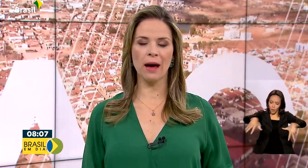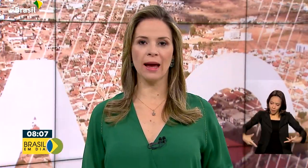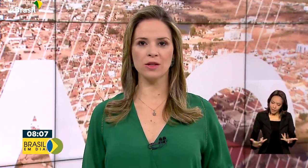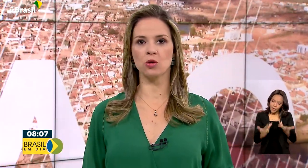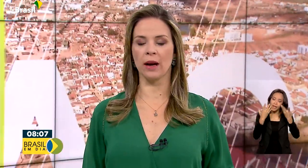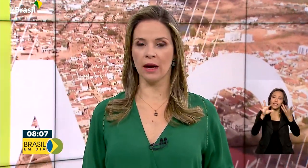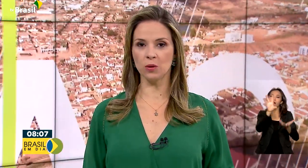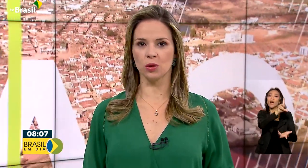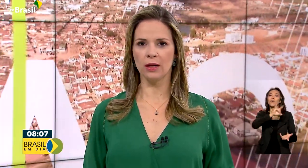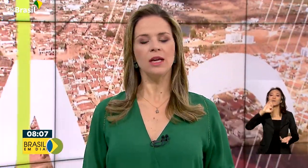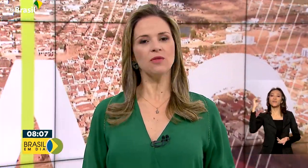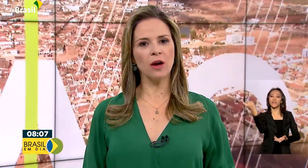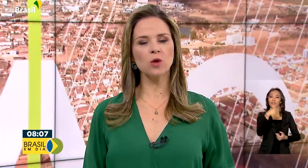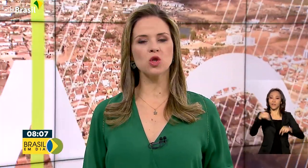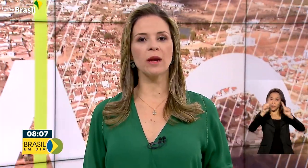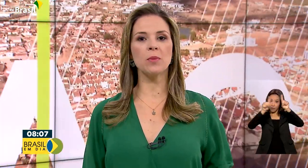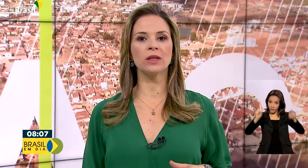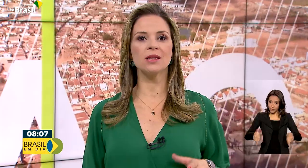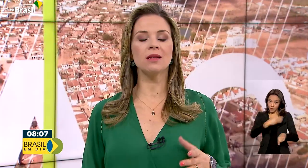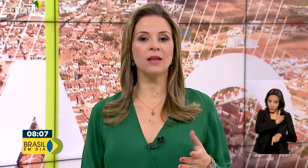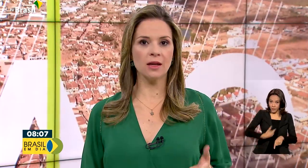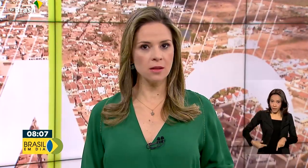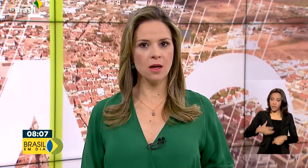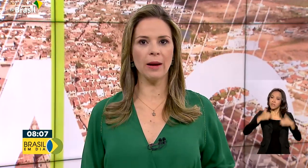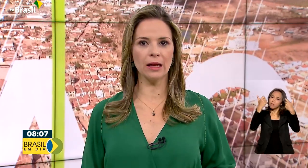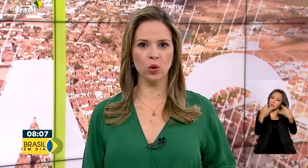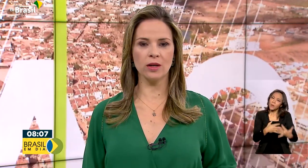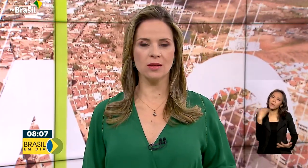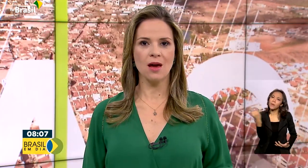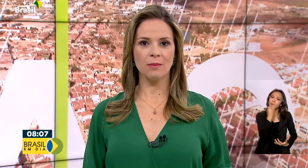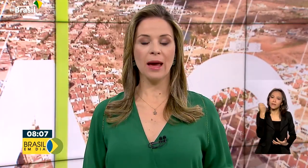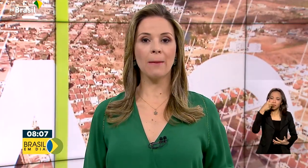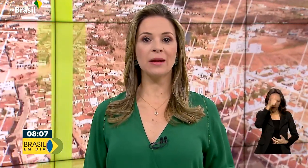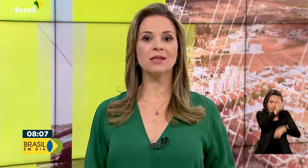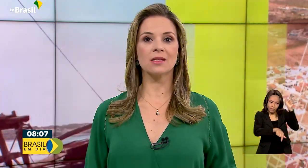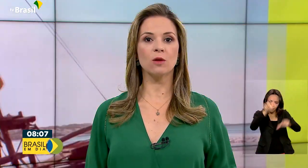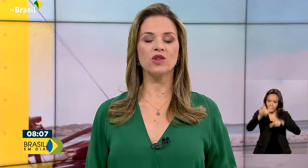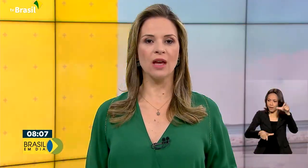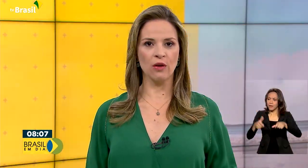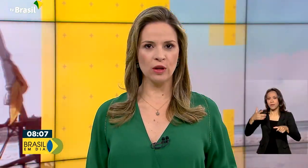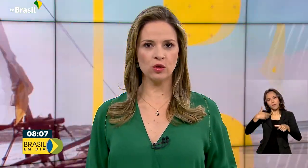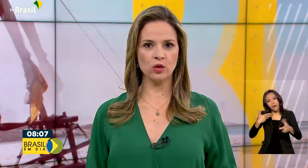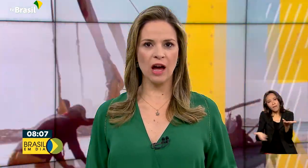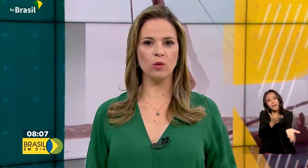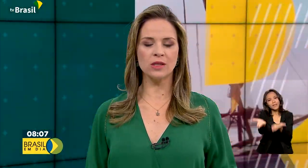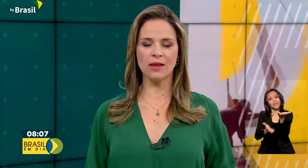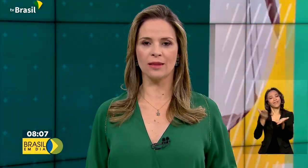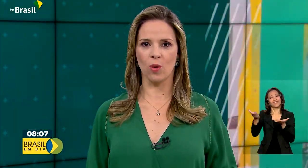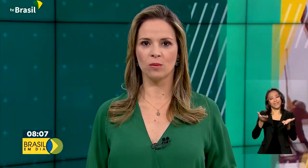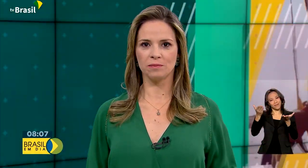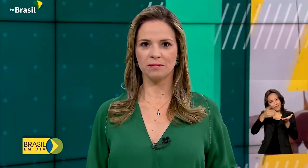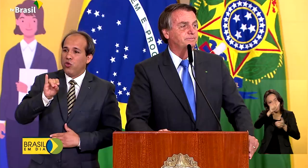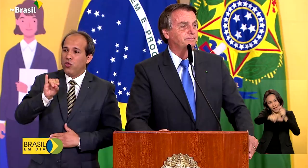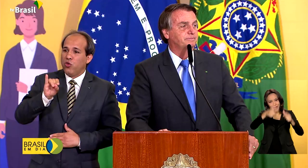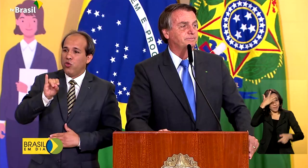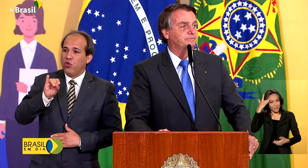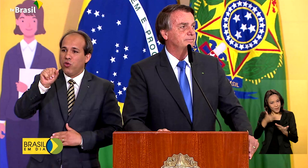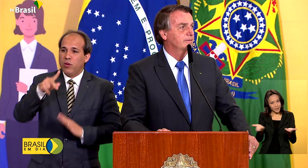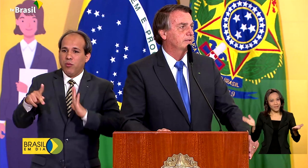Público no Palácio do Planalto e falou sobre a importância desses trabalhadores para a prestação de serviços ao cidadão.